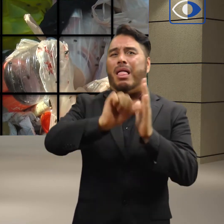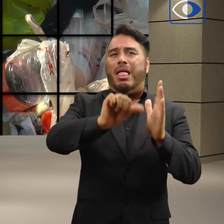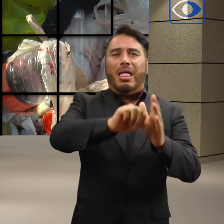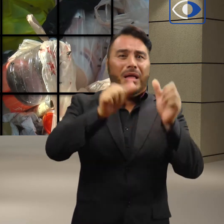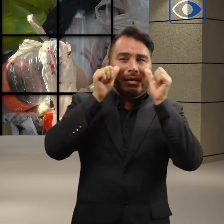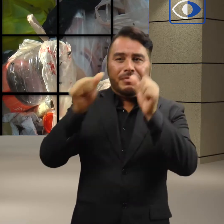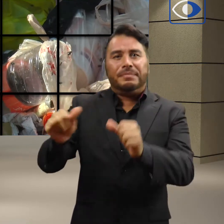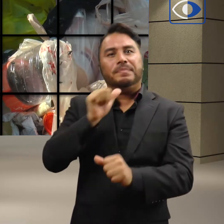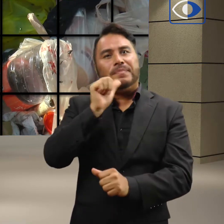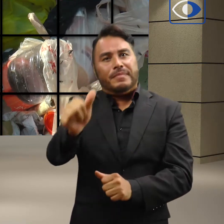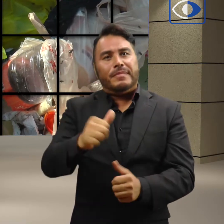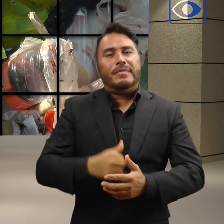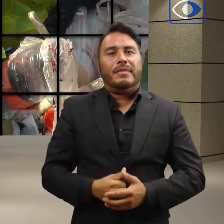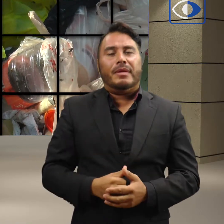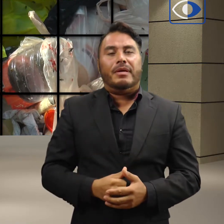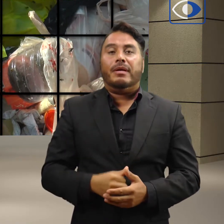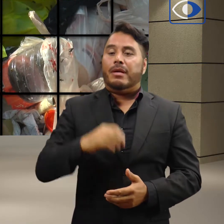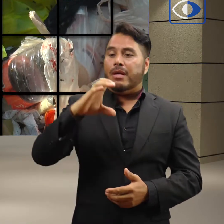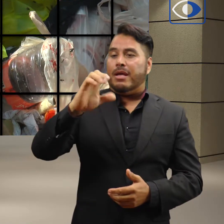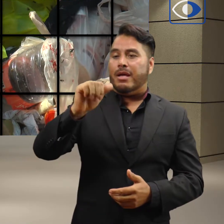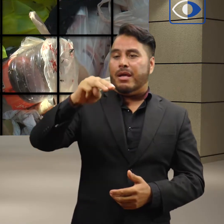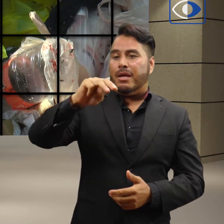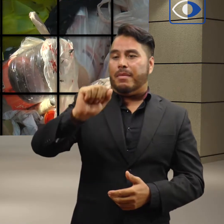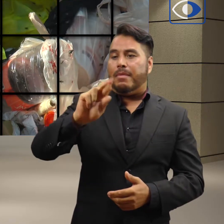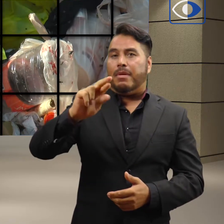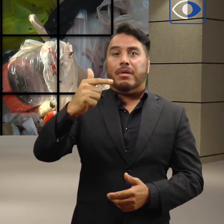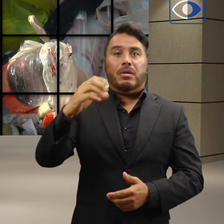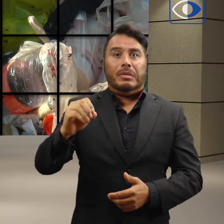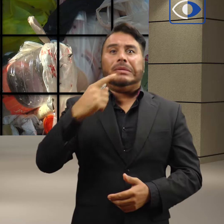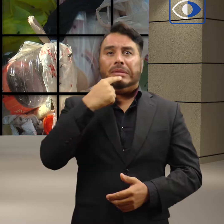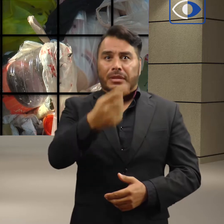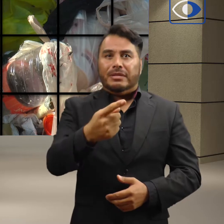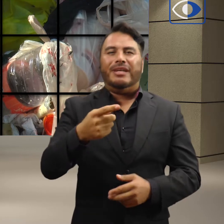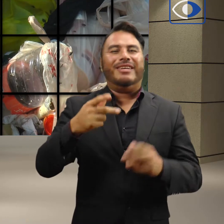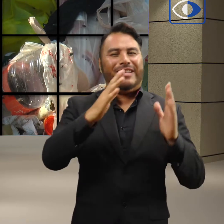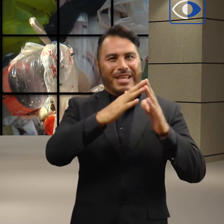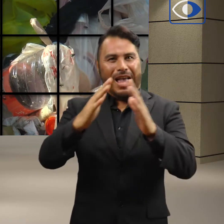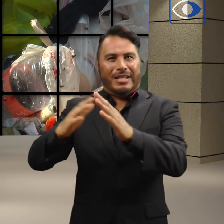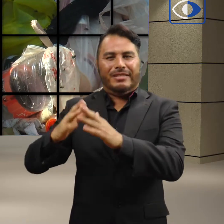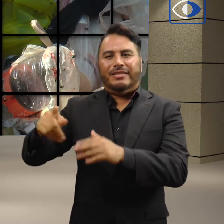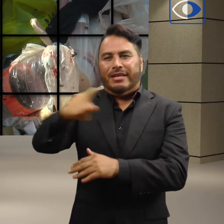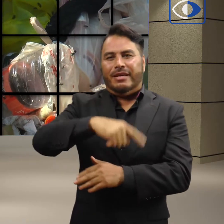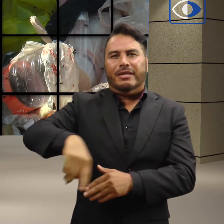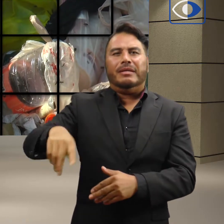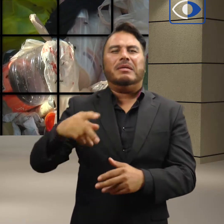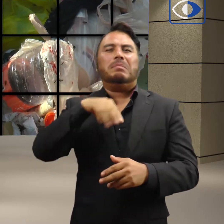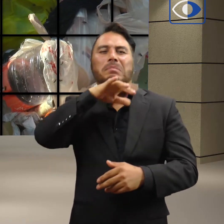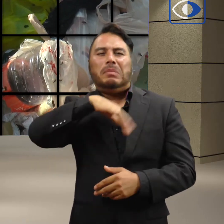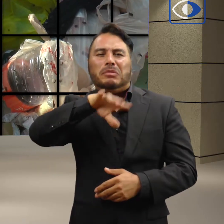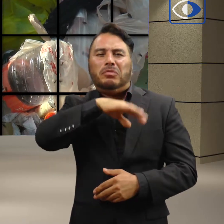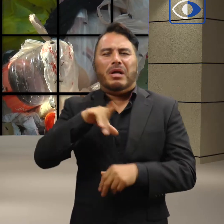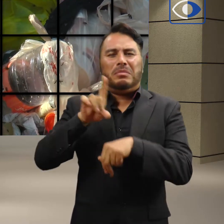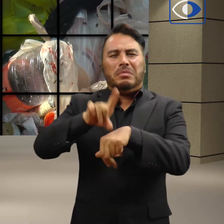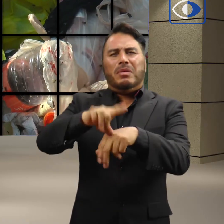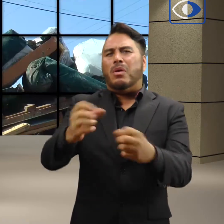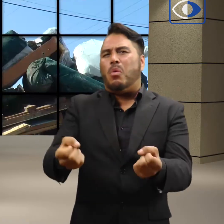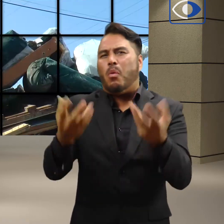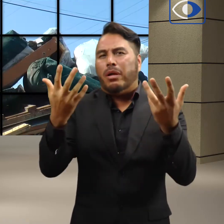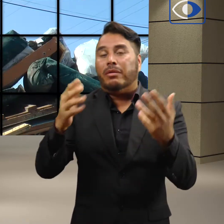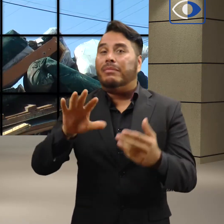Camargo Villa indicó que cifras dadas por los funcionarios establecen que se recolectan alrededor de 400 toneladas de desechos